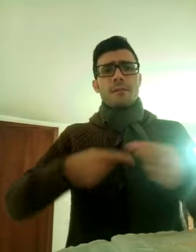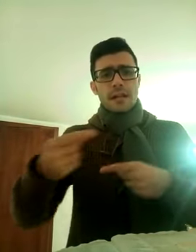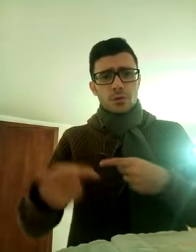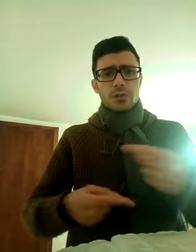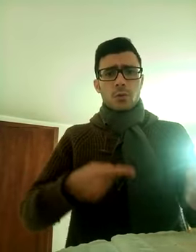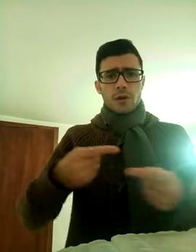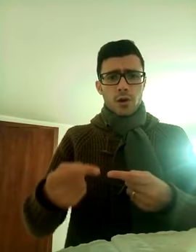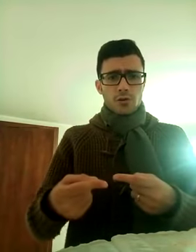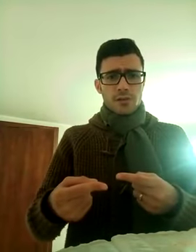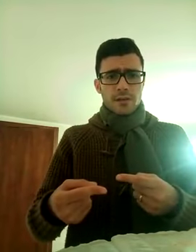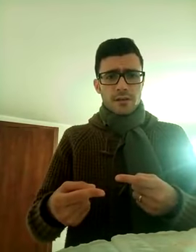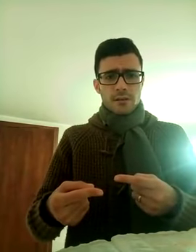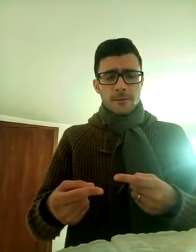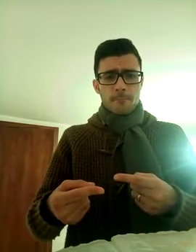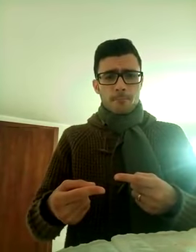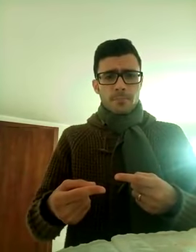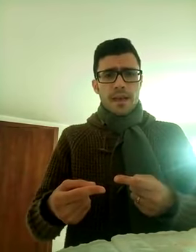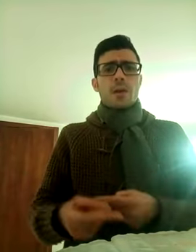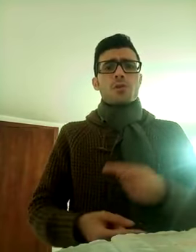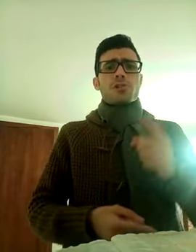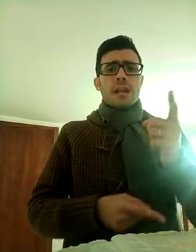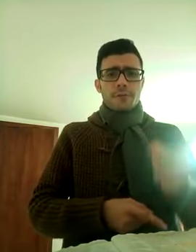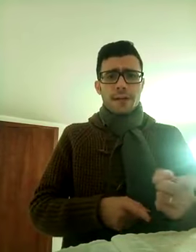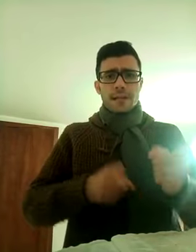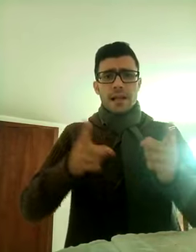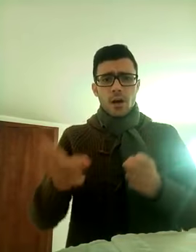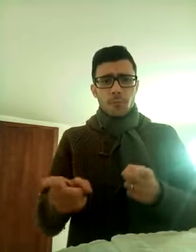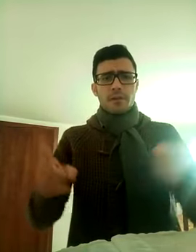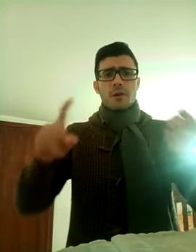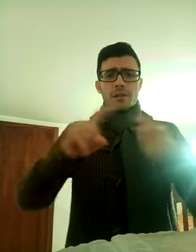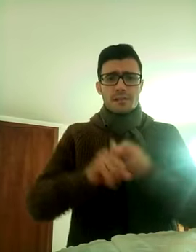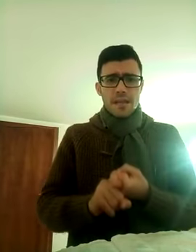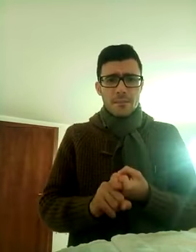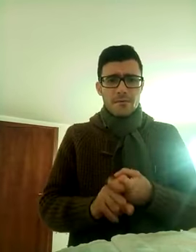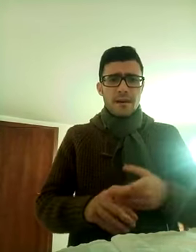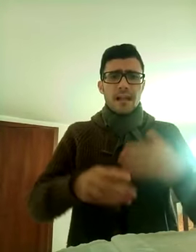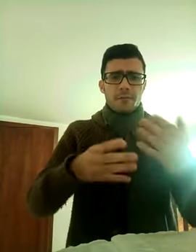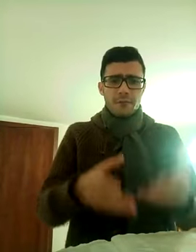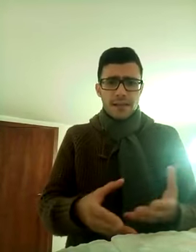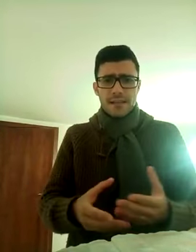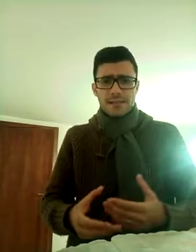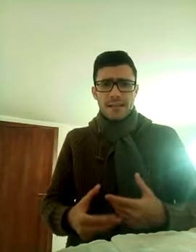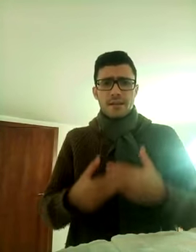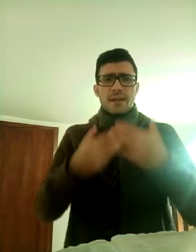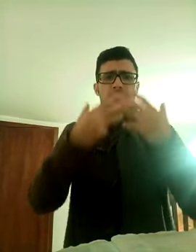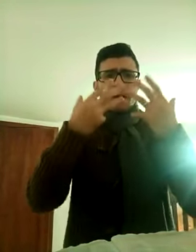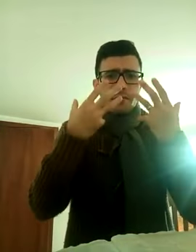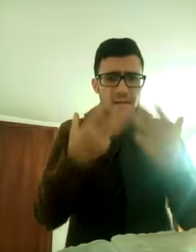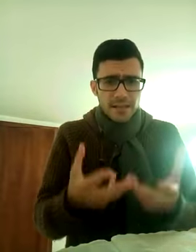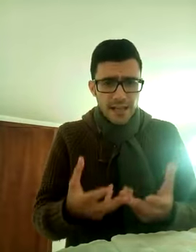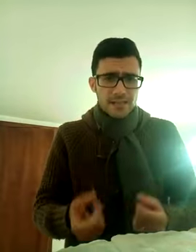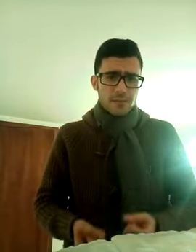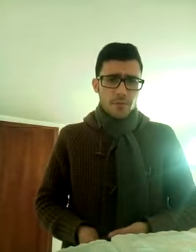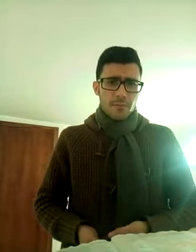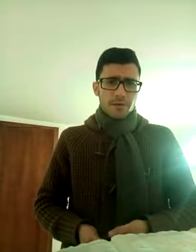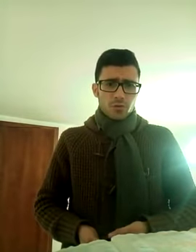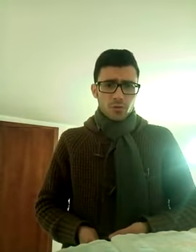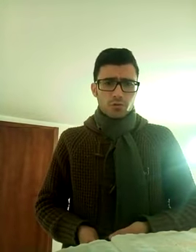fare tutte e due cose, e così la fede e le opere vanno insieme, fare la fede, essere fedeli al Signore prima di tutto,